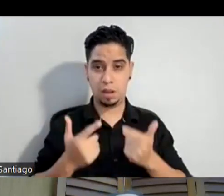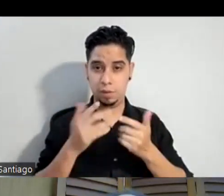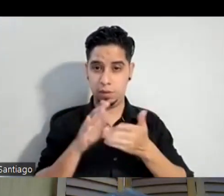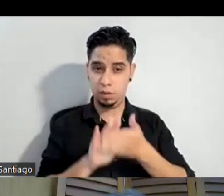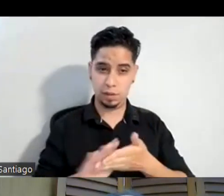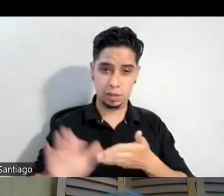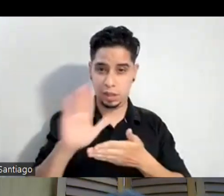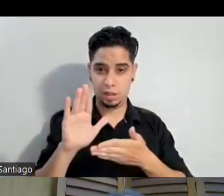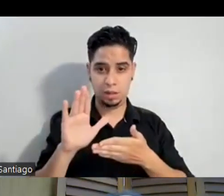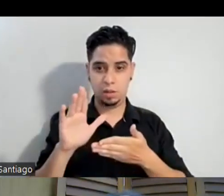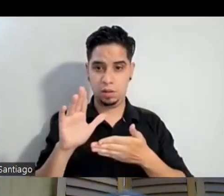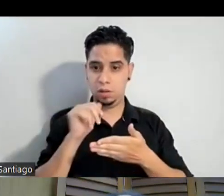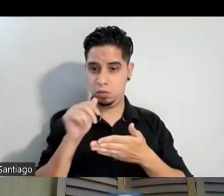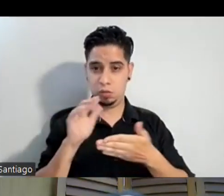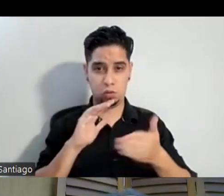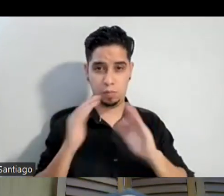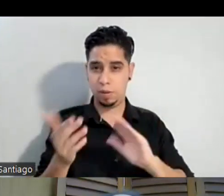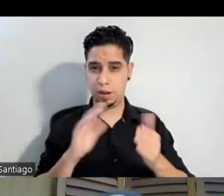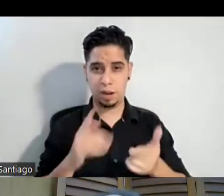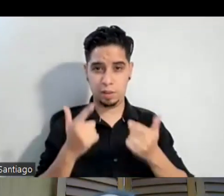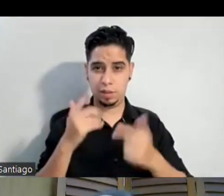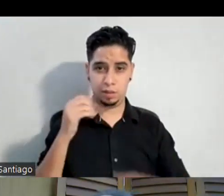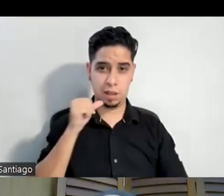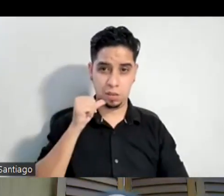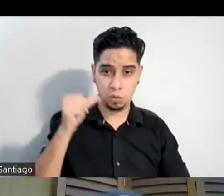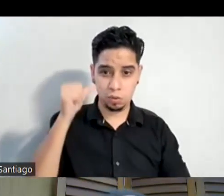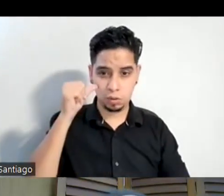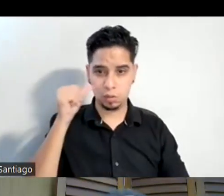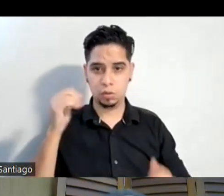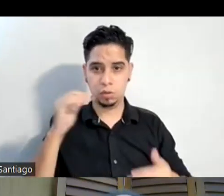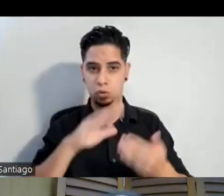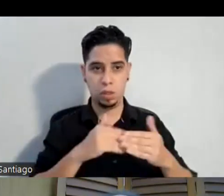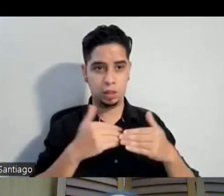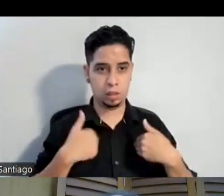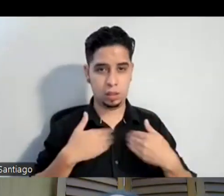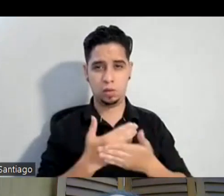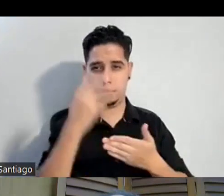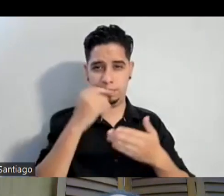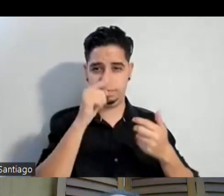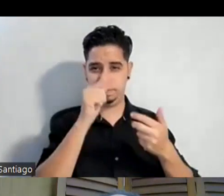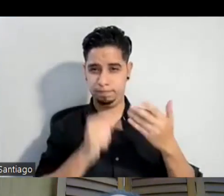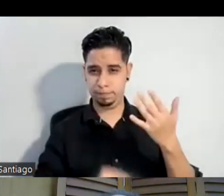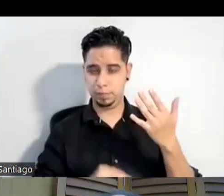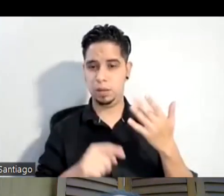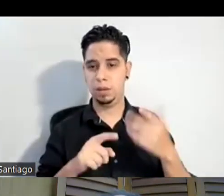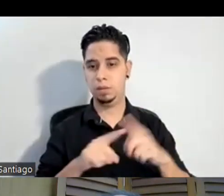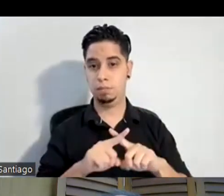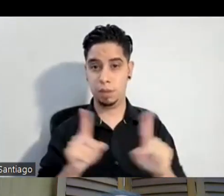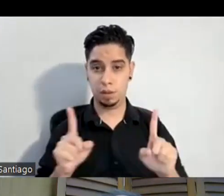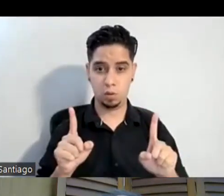no se compara a la vida de adulto digo todas tienen cosas lindas pero pues cuando uno está en esa